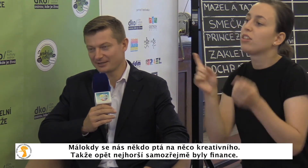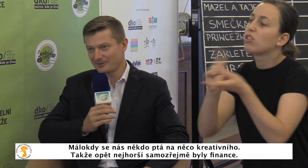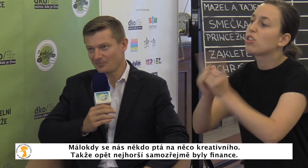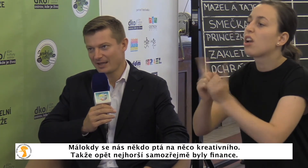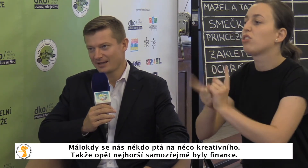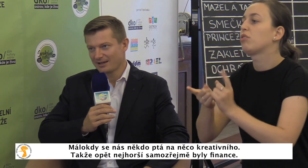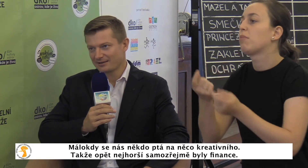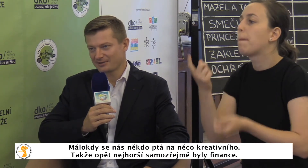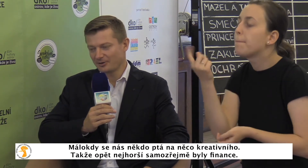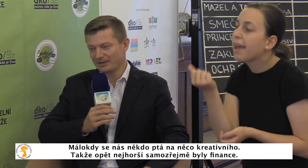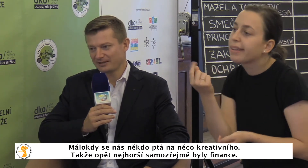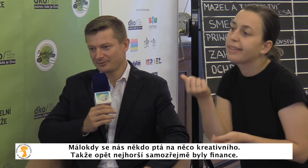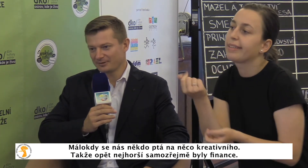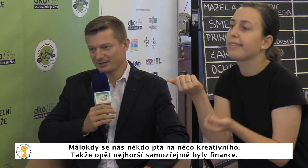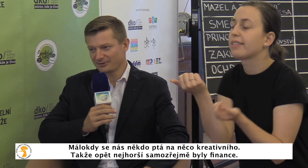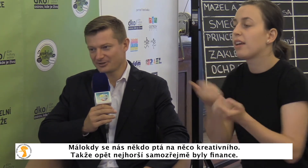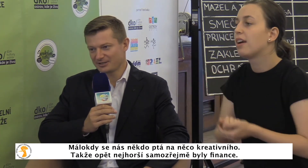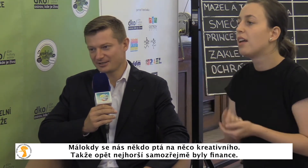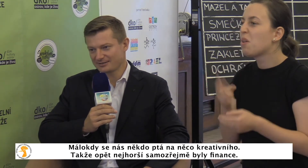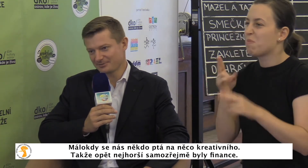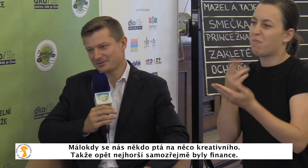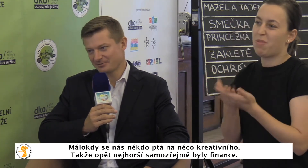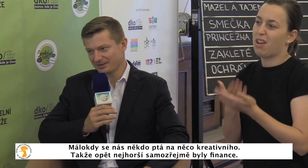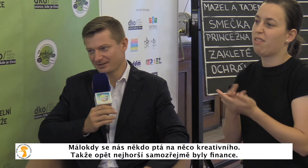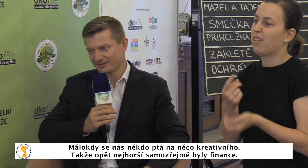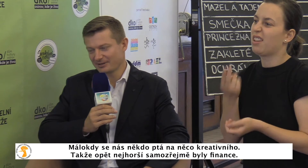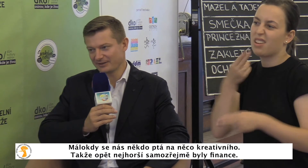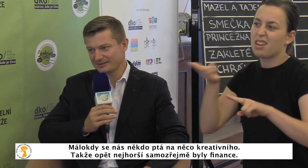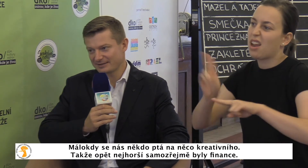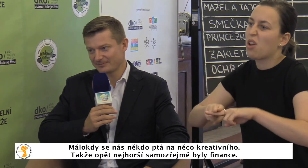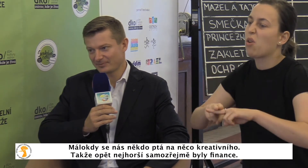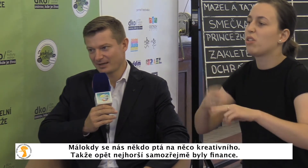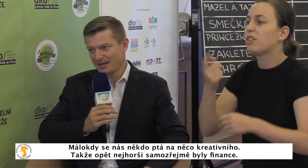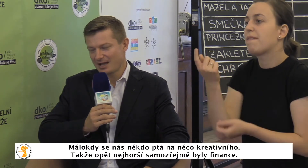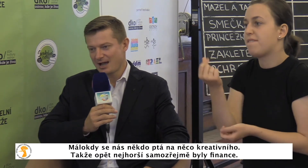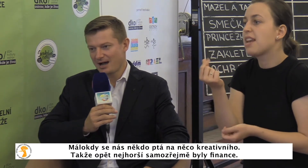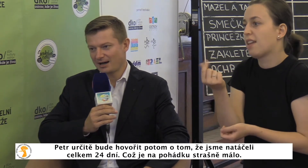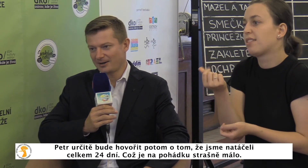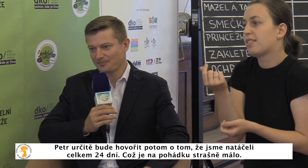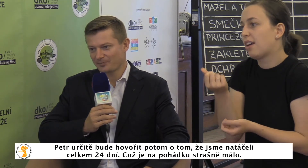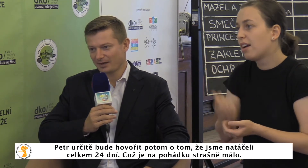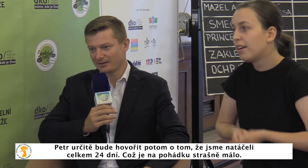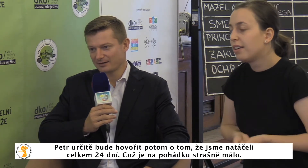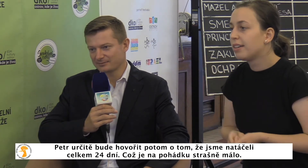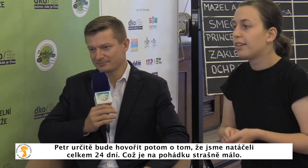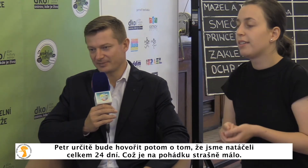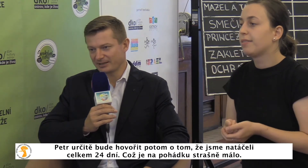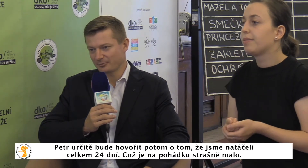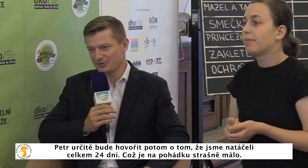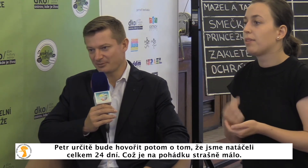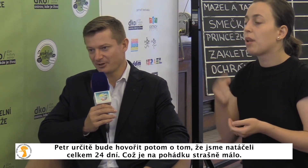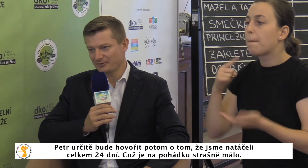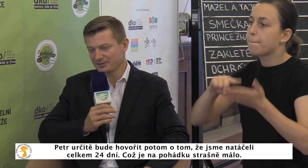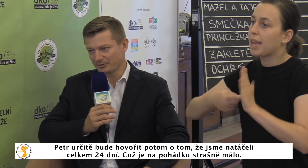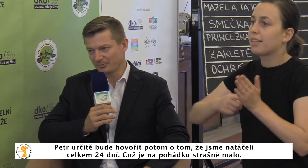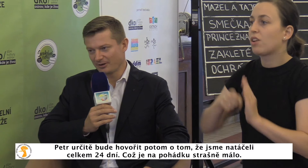kreativního. Takže opět nejhorší samozřejmě byly finance. A Petr